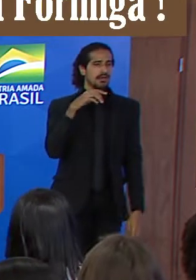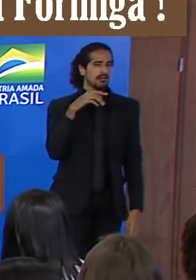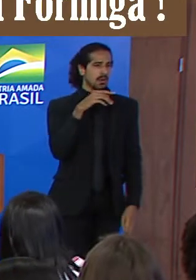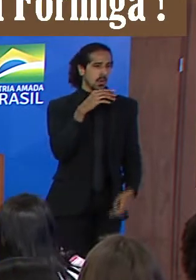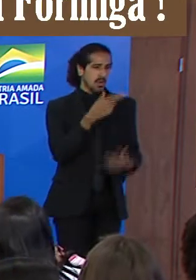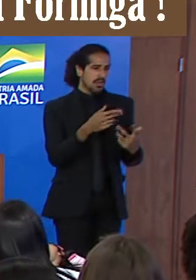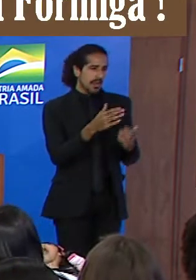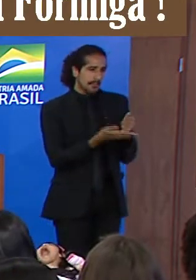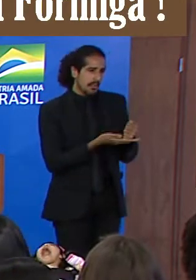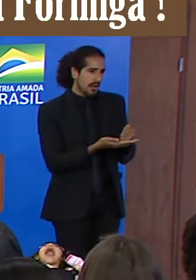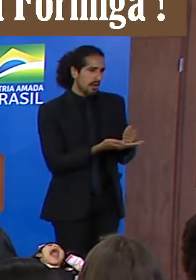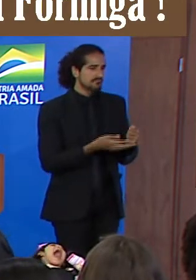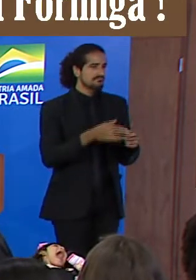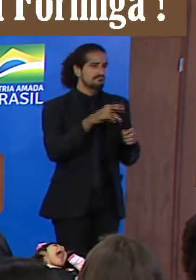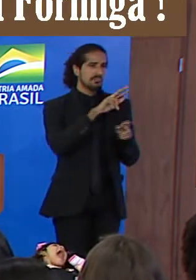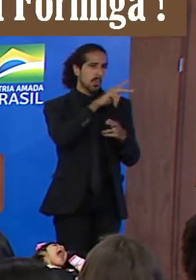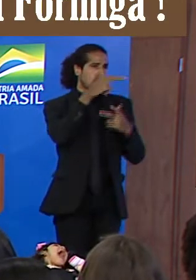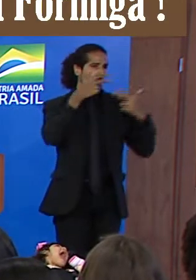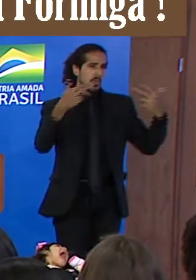dentre outras coisas